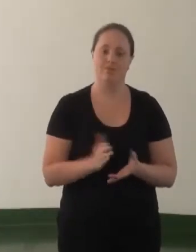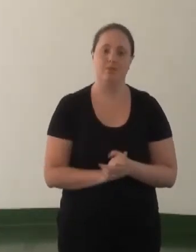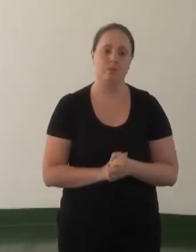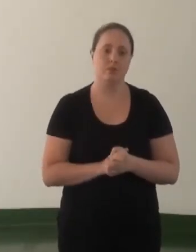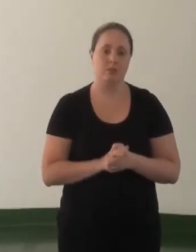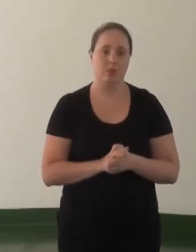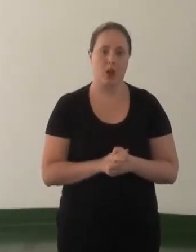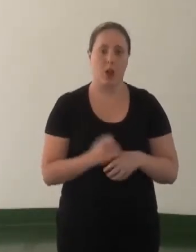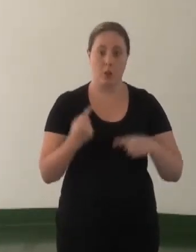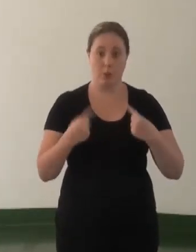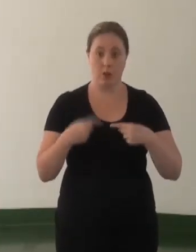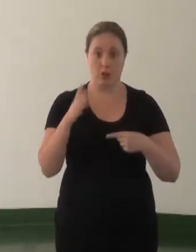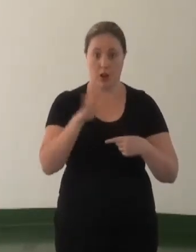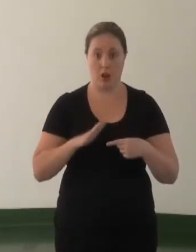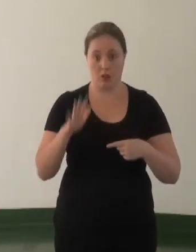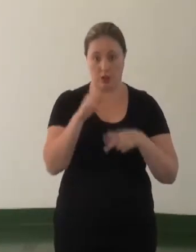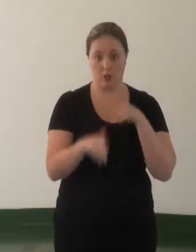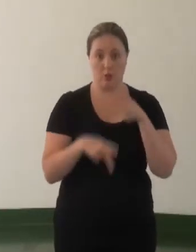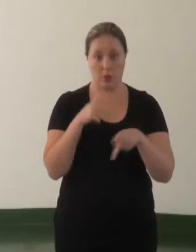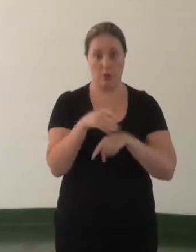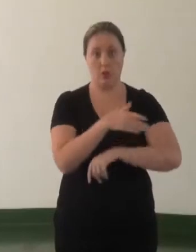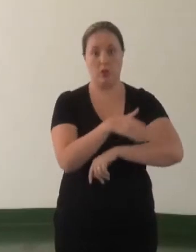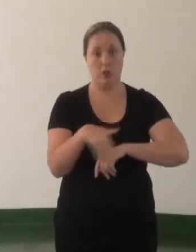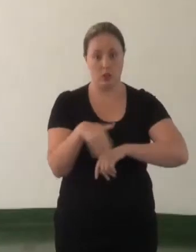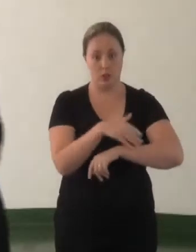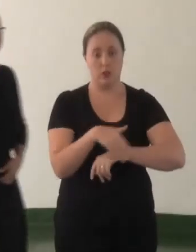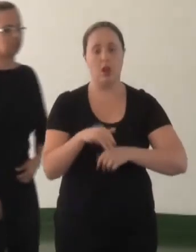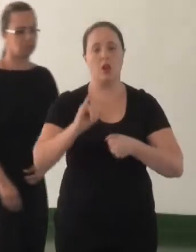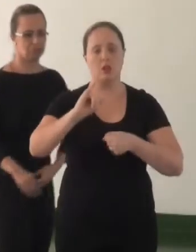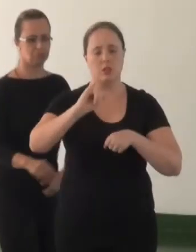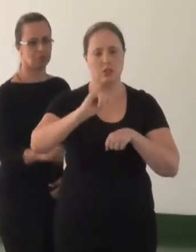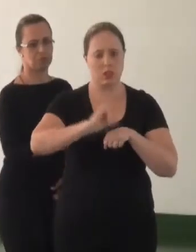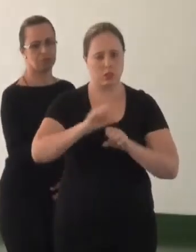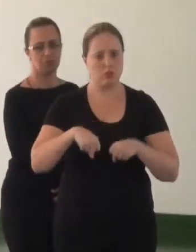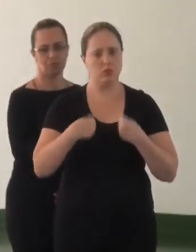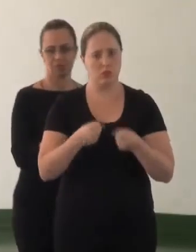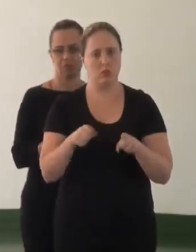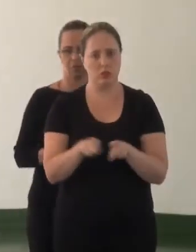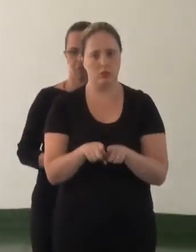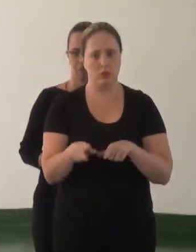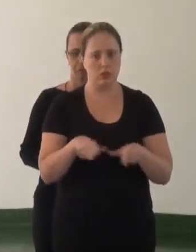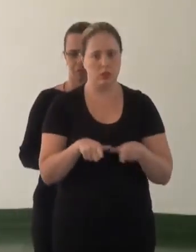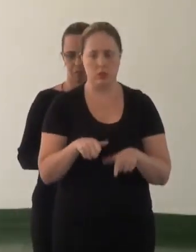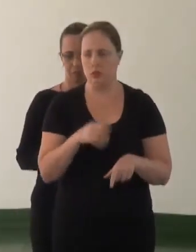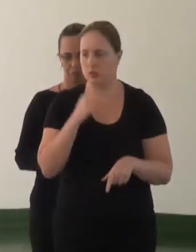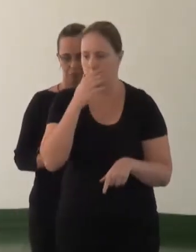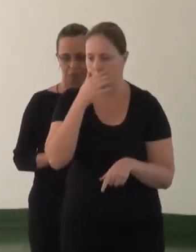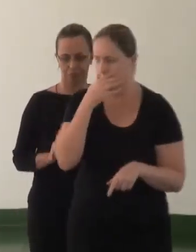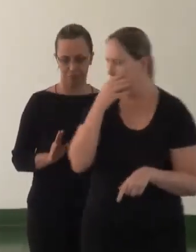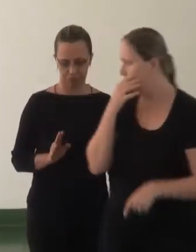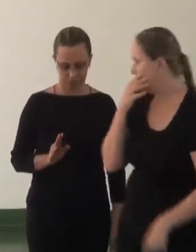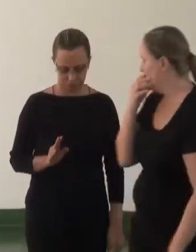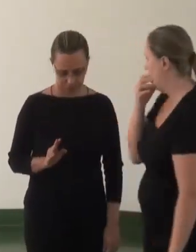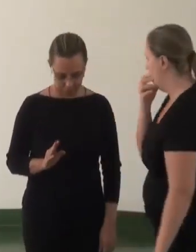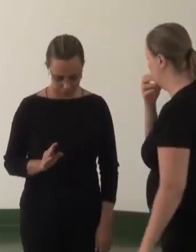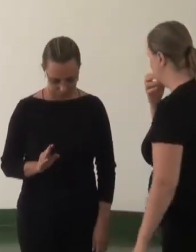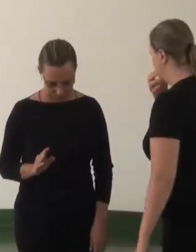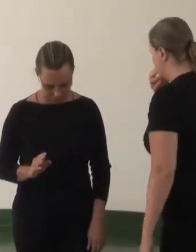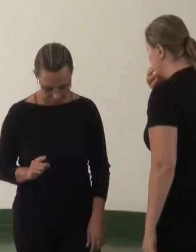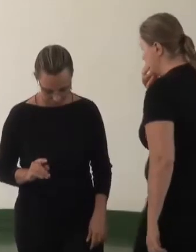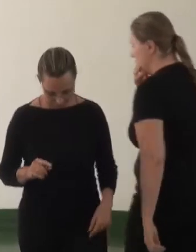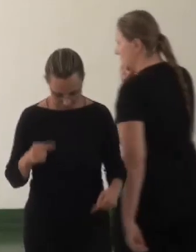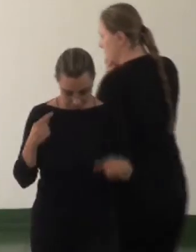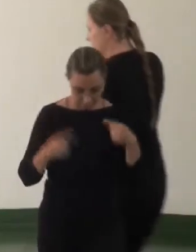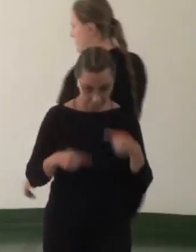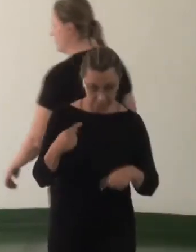A Política Nacional da População de Rua, que o Centro de Defesa também trabalha com os catadores, é uma política recente de